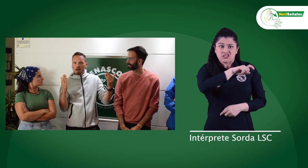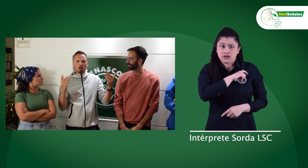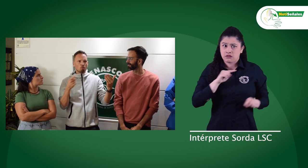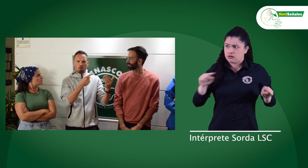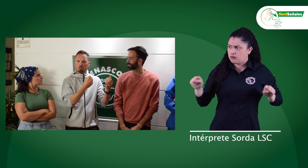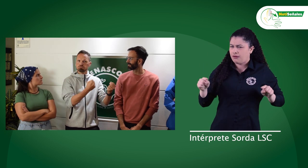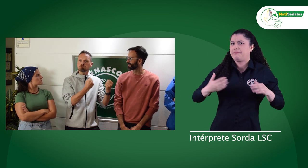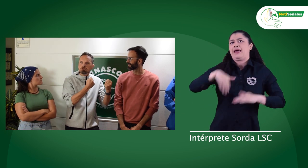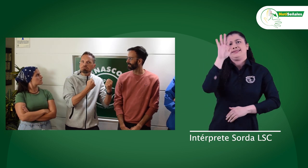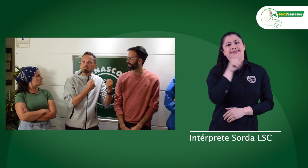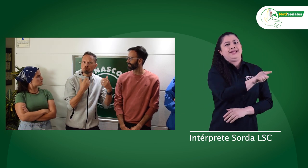los felicito.